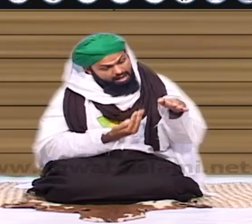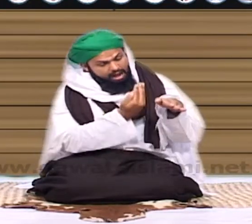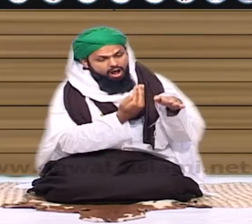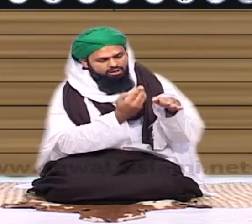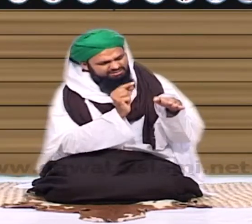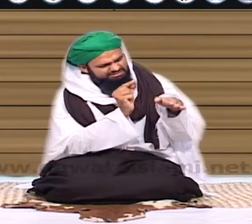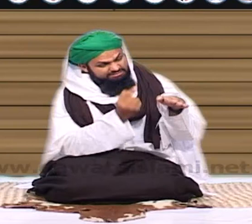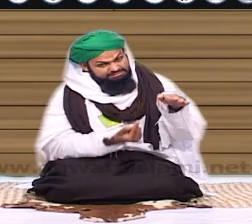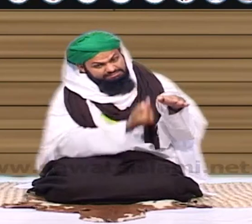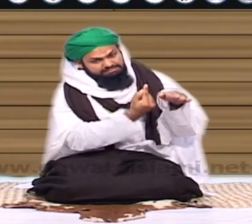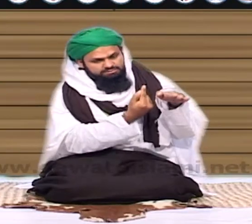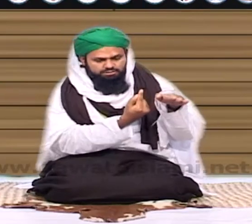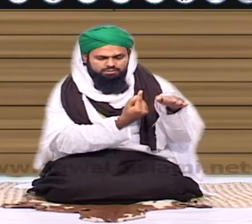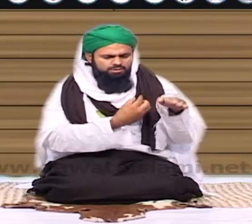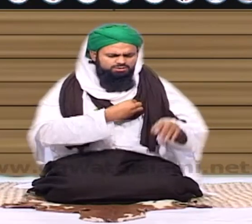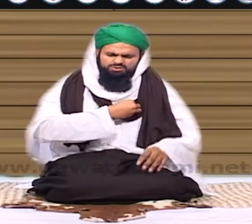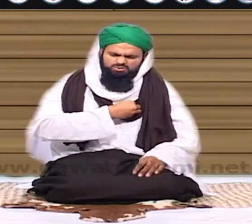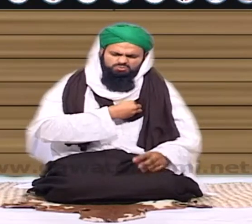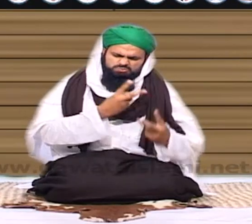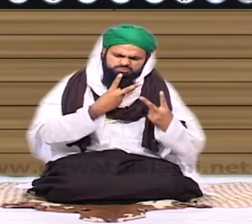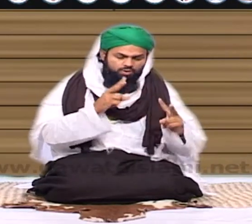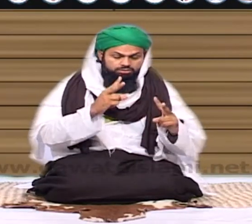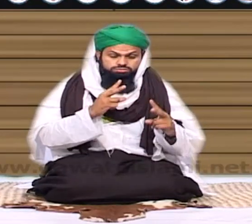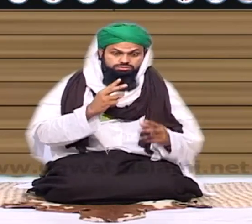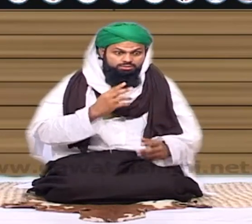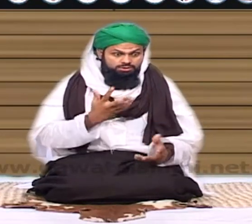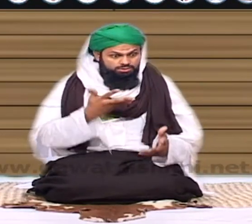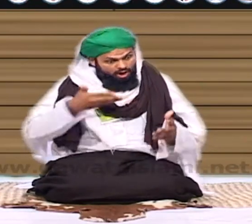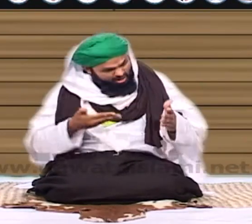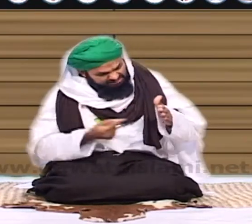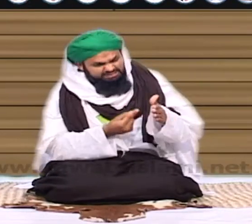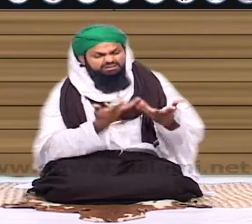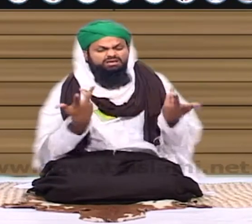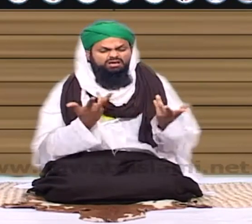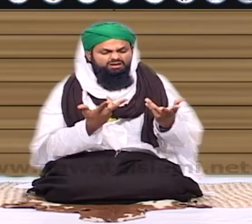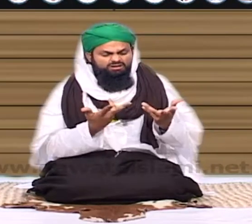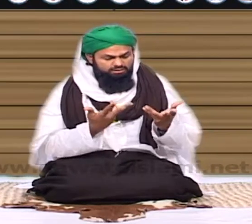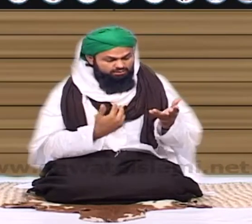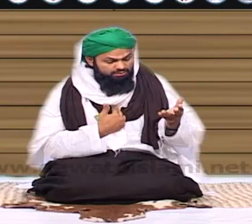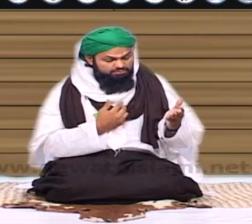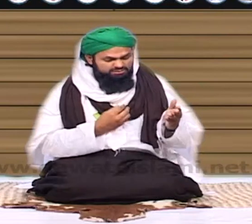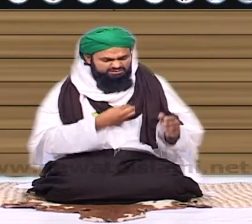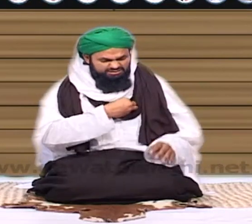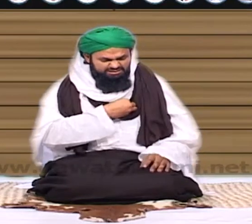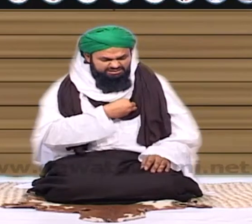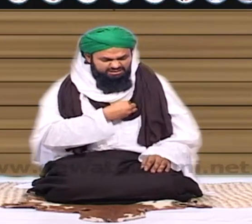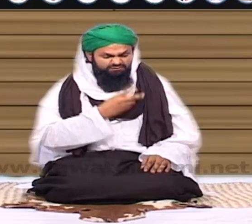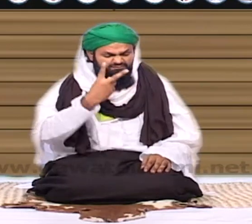اور پونی تقریباً وہ پیوست ہوگی پاؤں گئی اور مجھے اتنی تکلیف ہوئی میں جھوک گیا میں نے کہا ایسا کیا چوبھائے مجھے جو